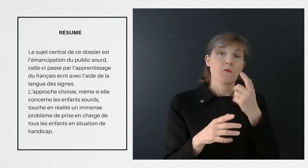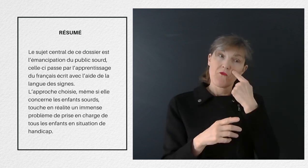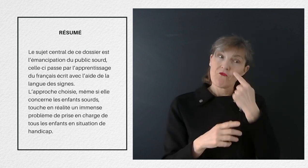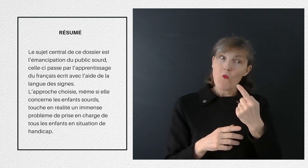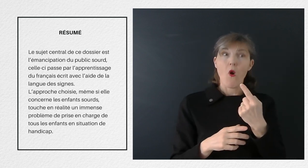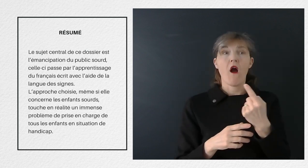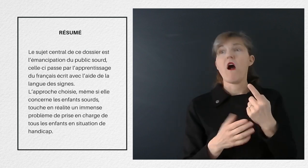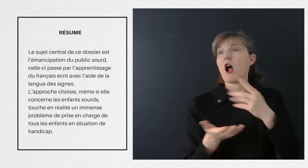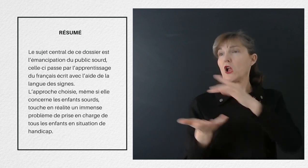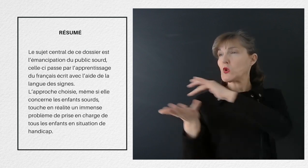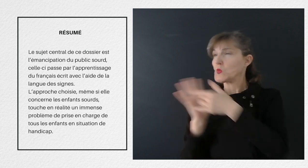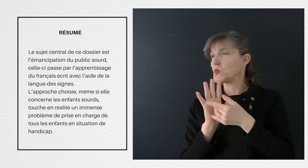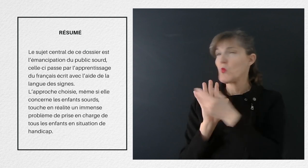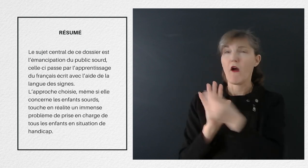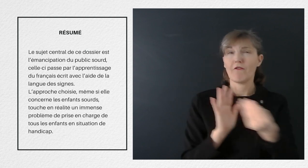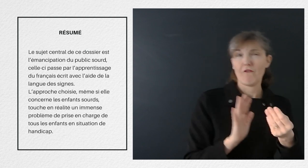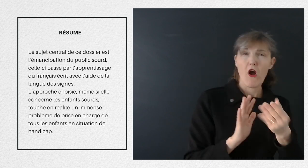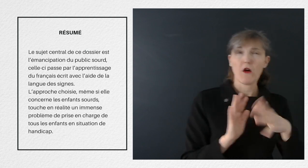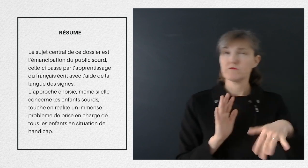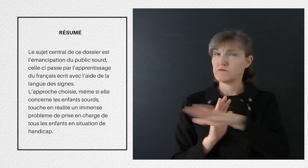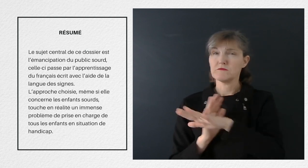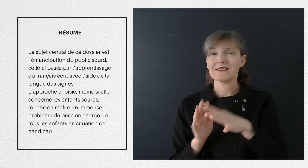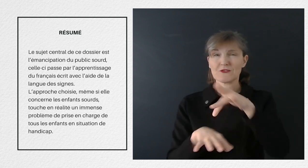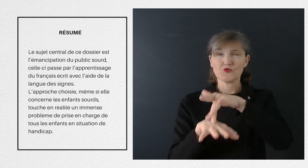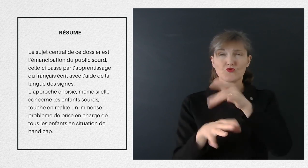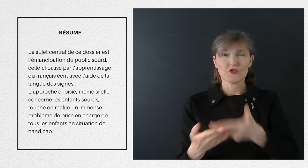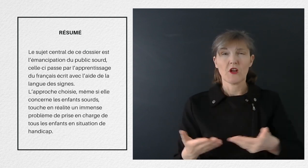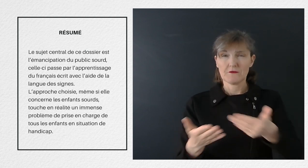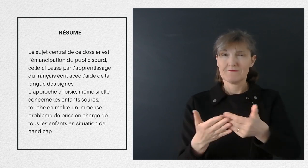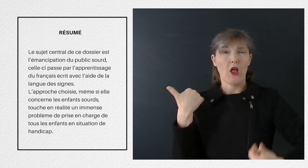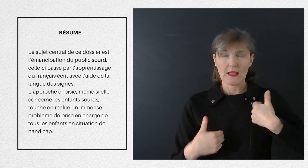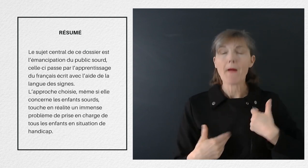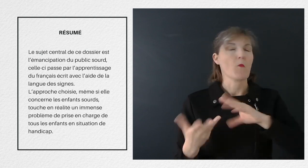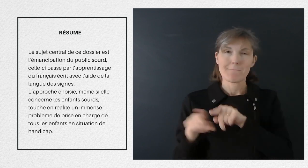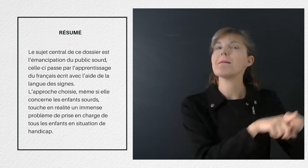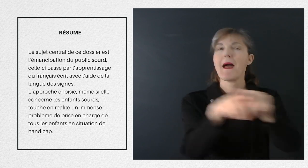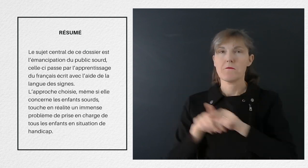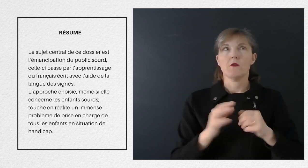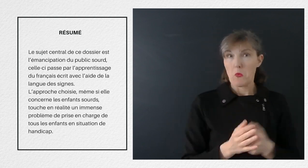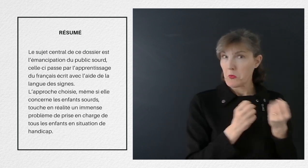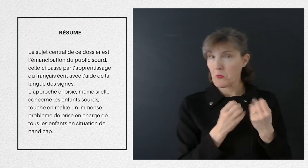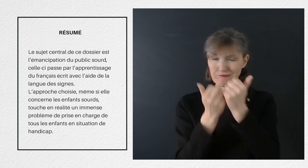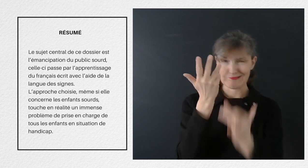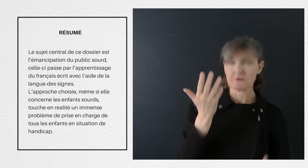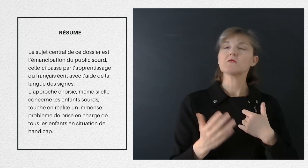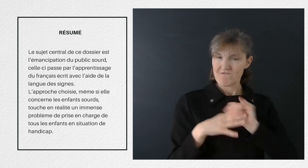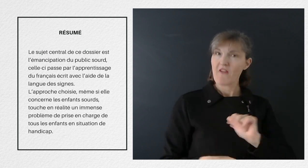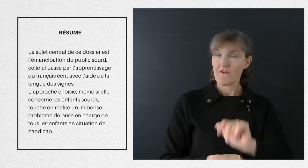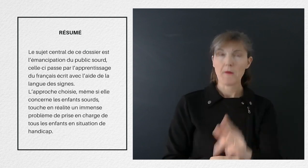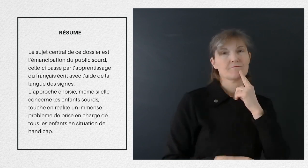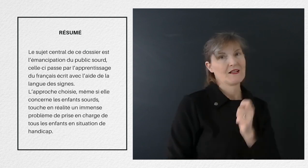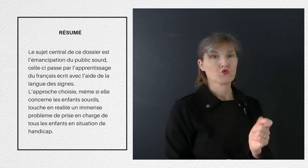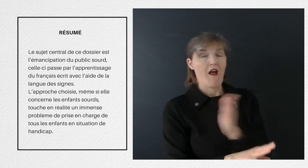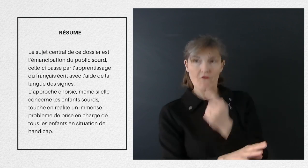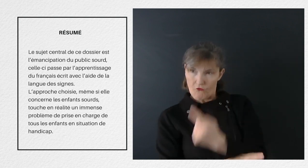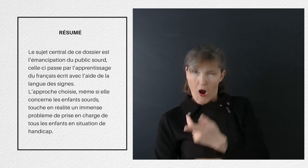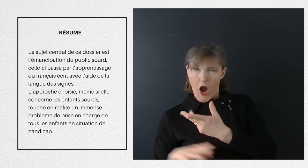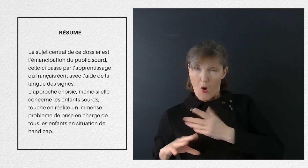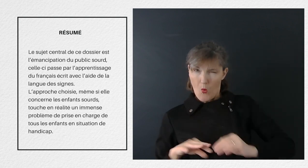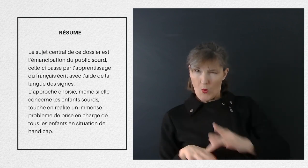immense problème de prise en charge de tous les enfants en situation de handicap. Des propositions seront faites en